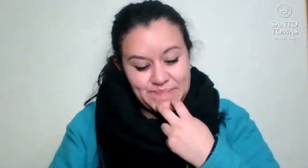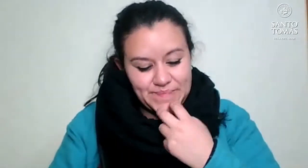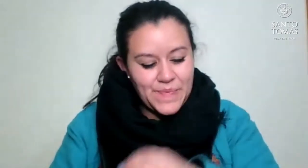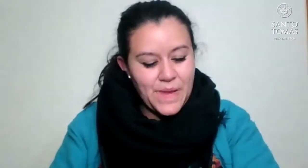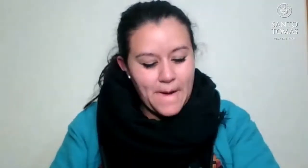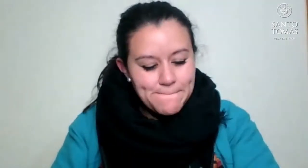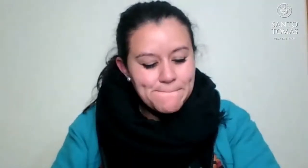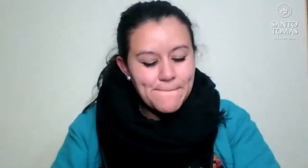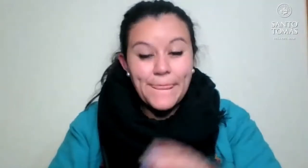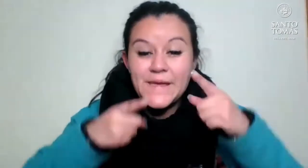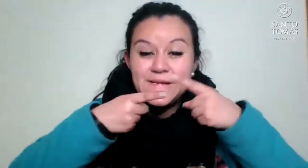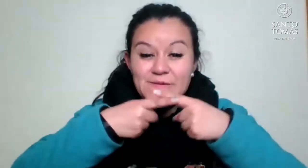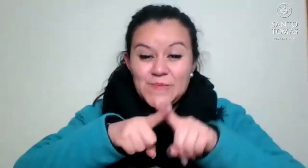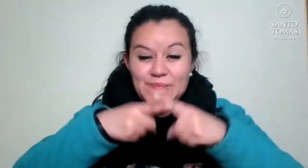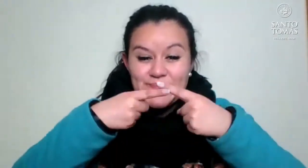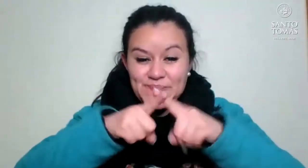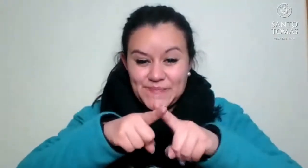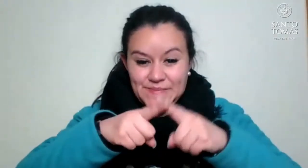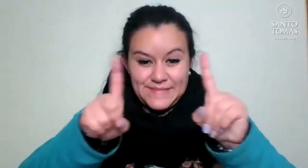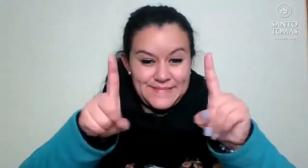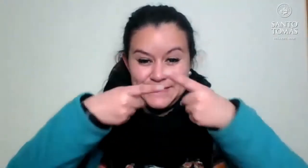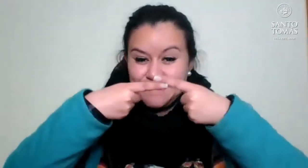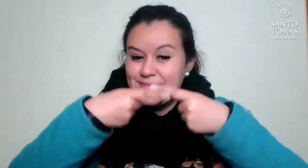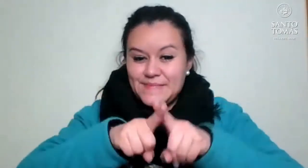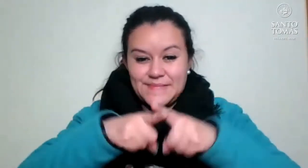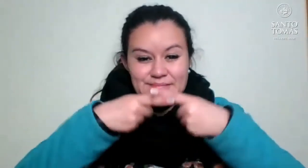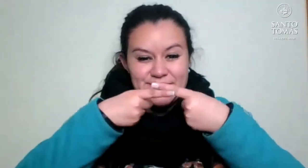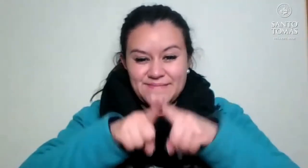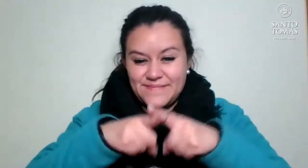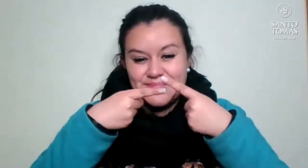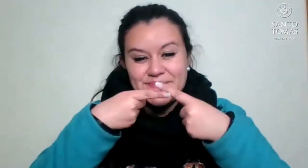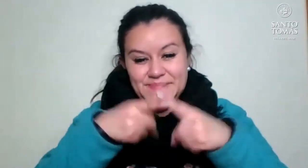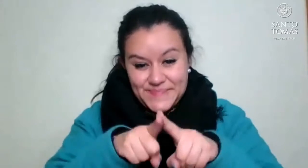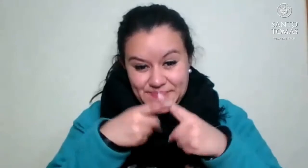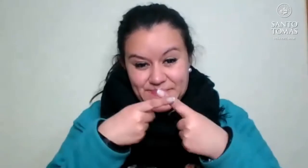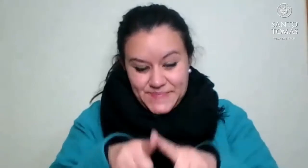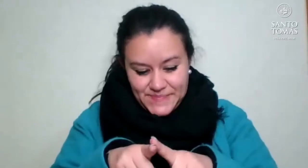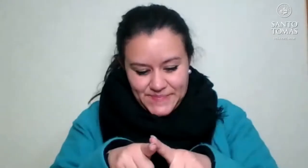también la Ligua. Así. Tejiendo es la Ligua. La Ligua.